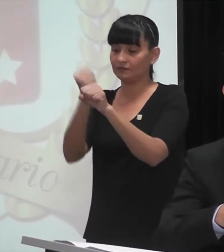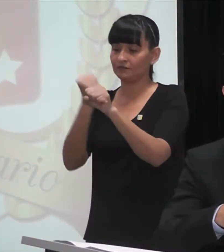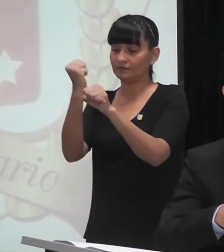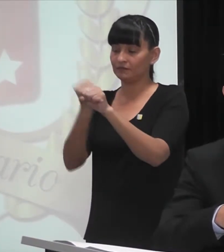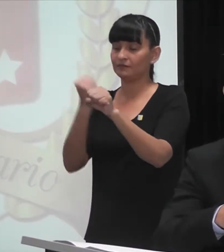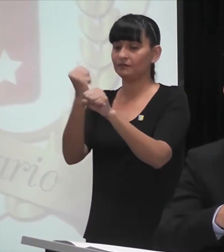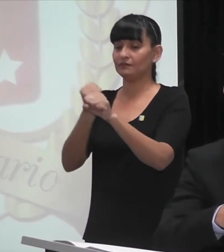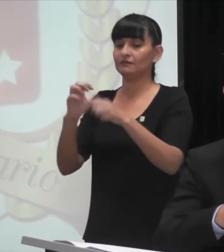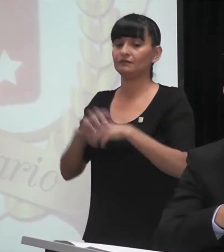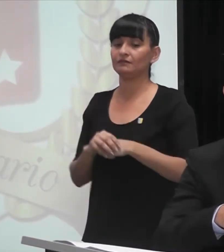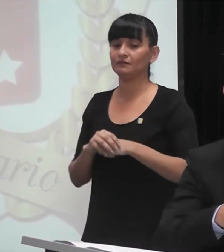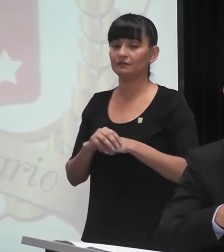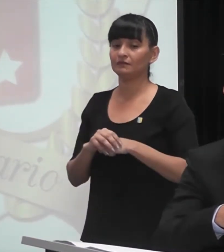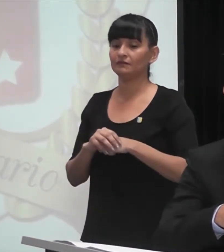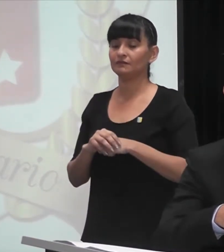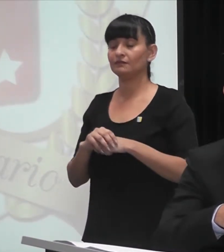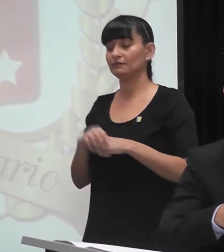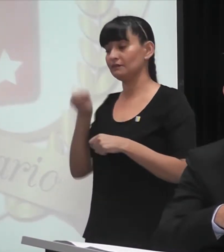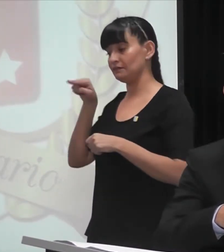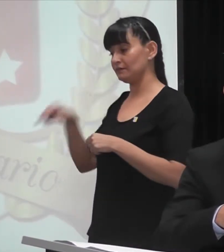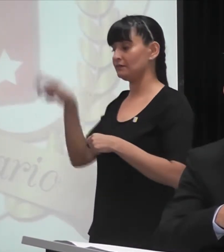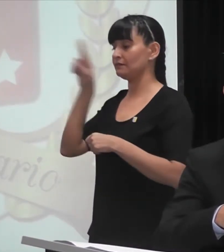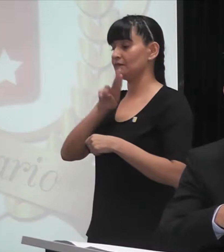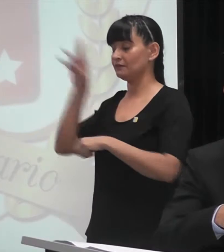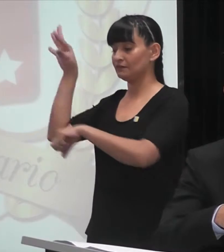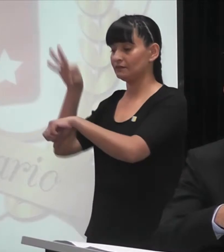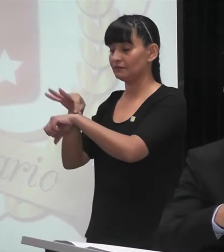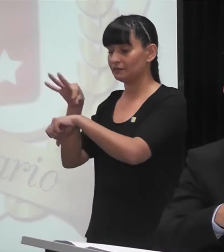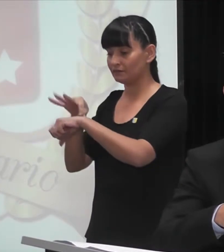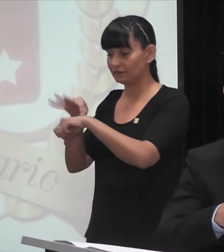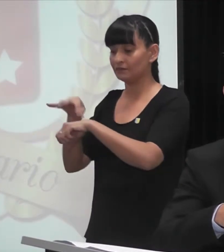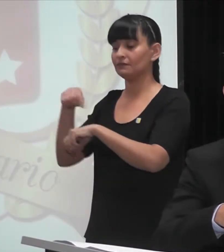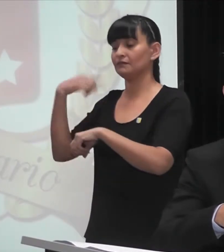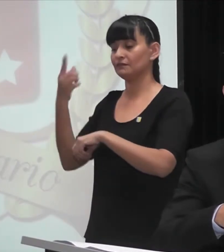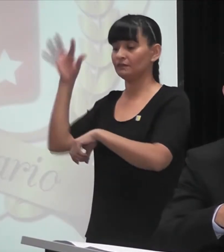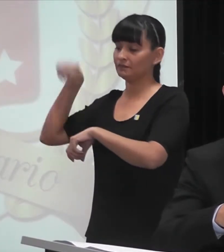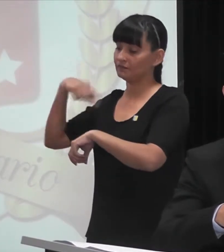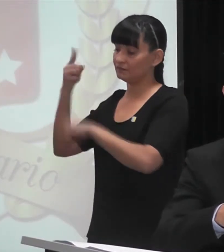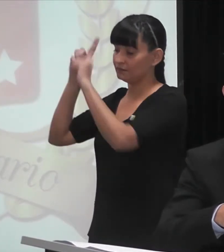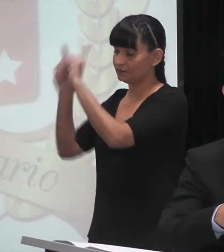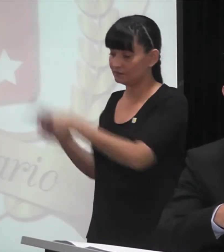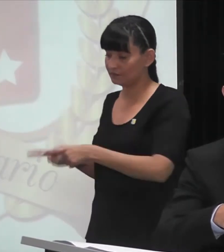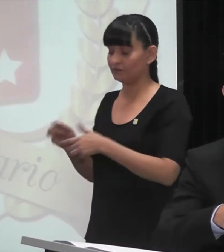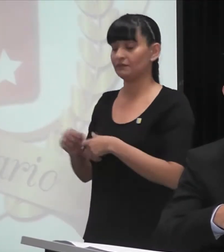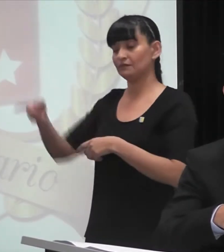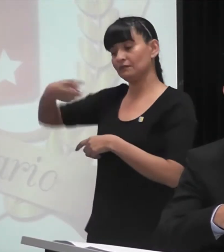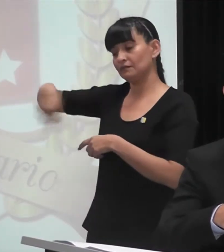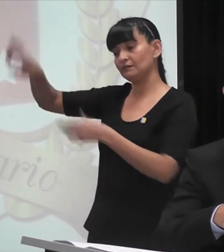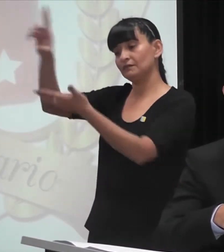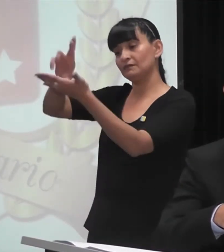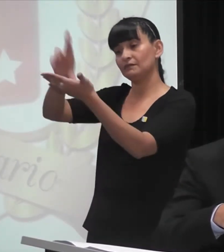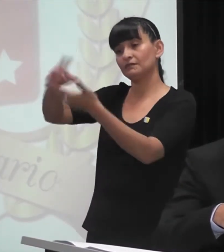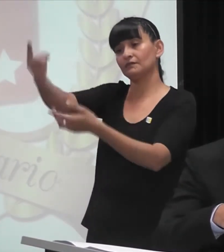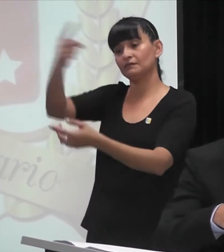del instituto. La doctora Fulkes, la profesora Pujaltes, que venía de resistencia.